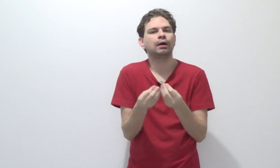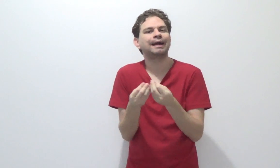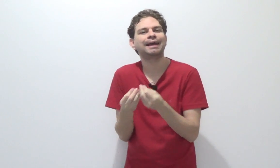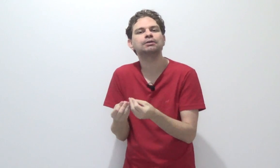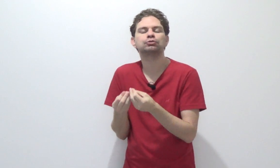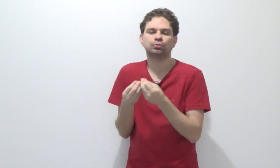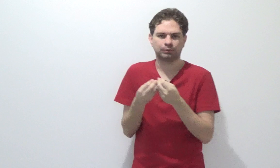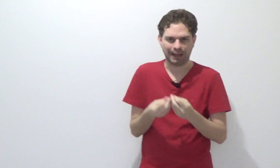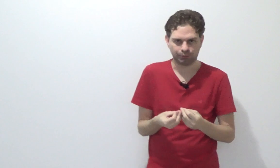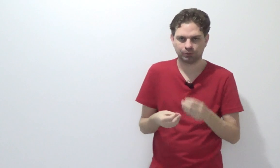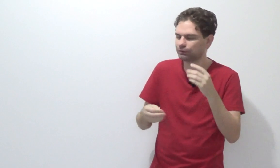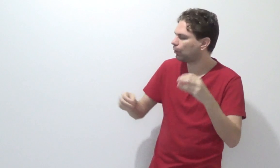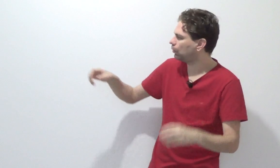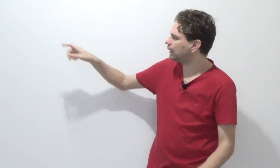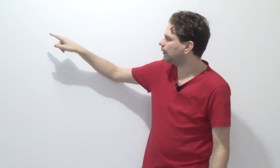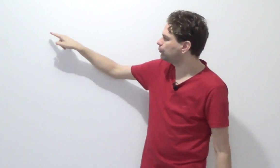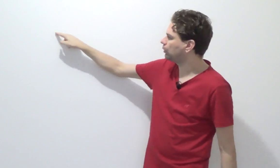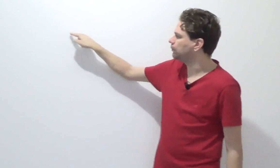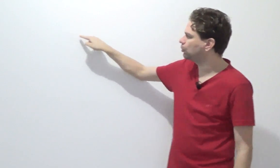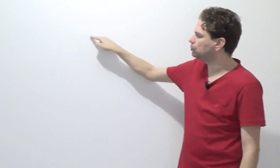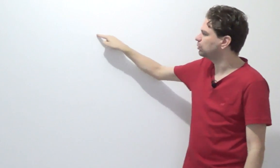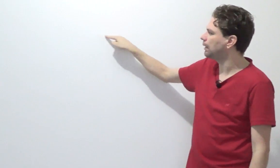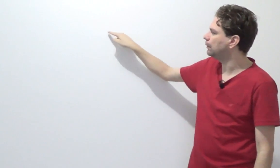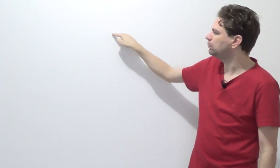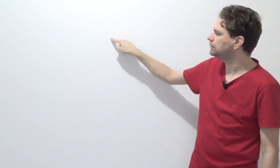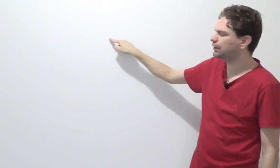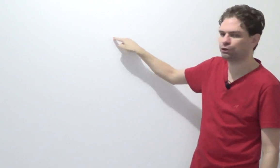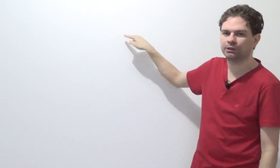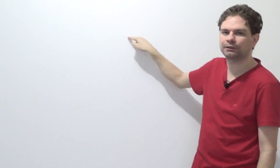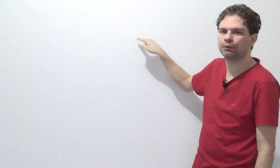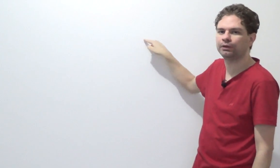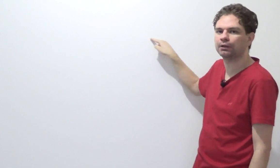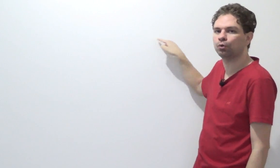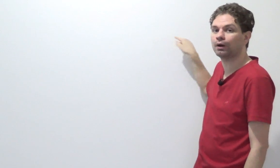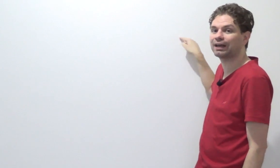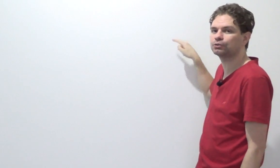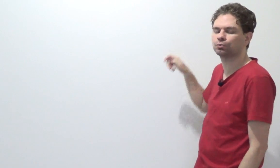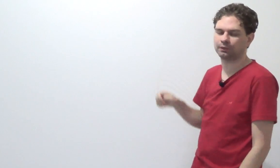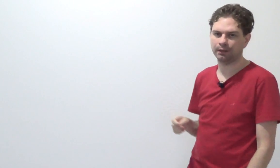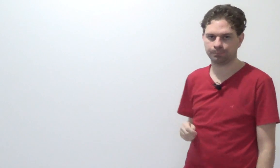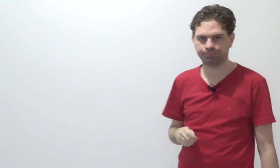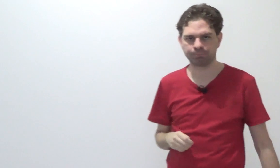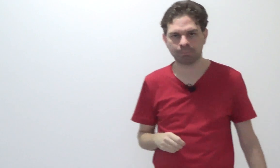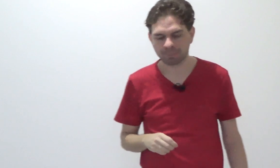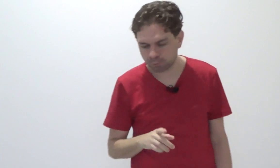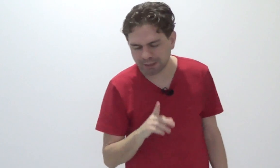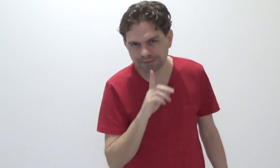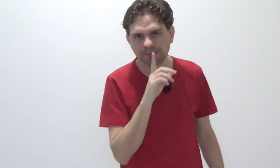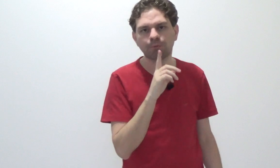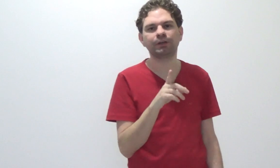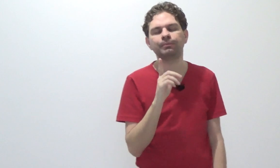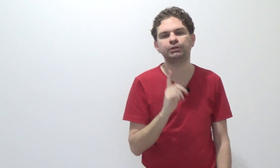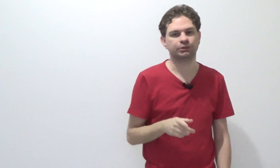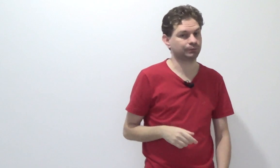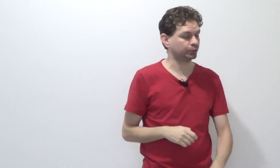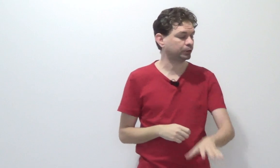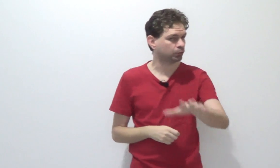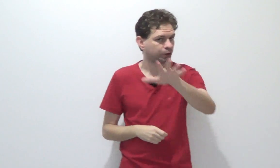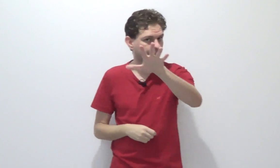resultado. Então você vai colocar no crime consumado, certinha, a teoria do resultado. O que essa teoria me diz? Se você estudou direito